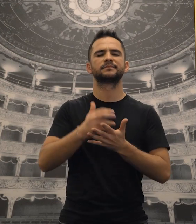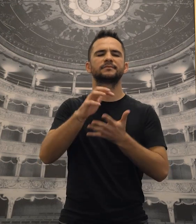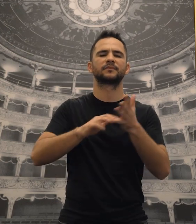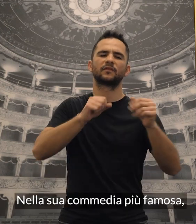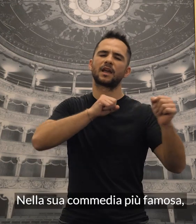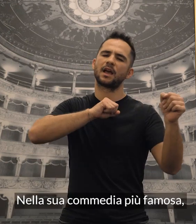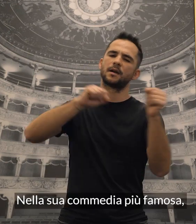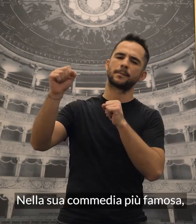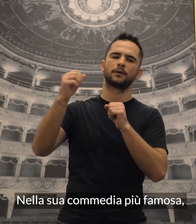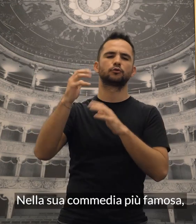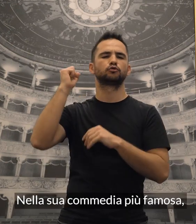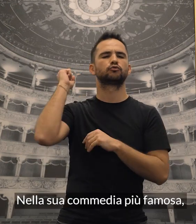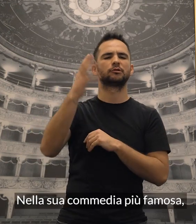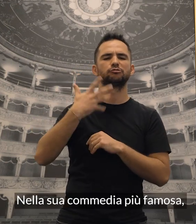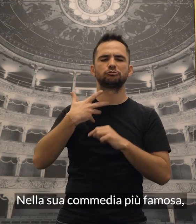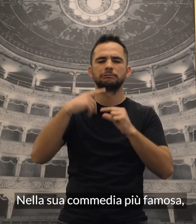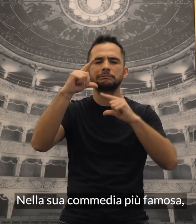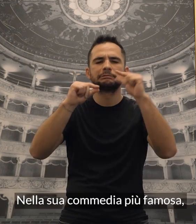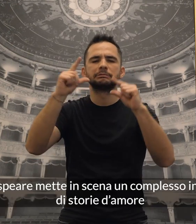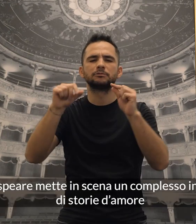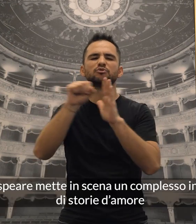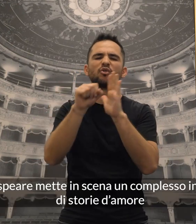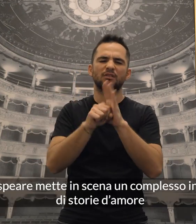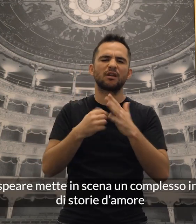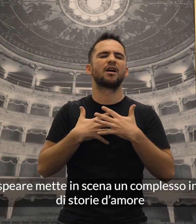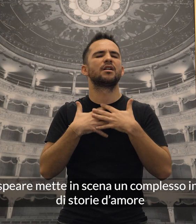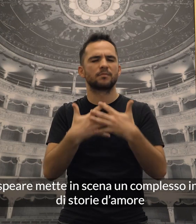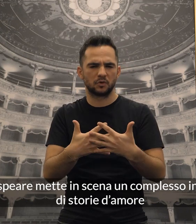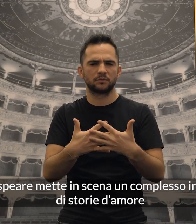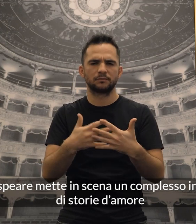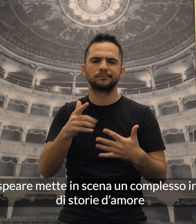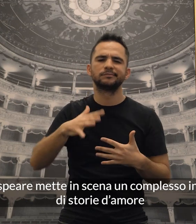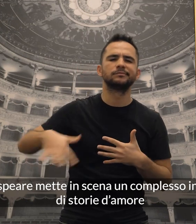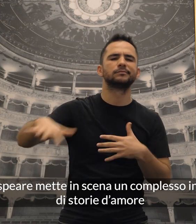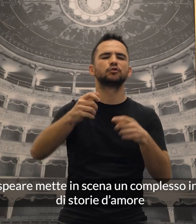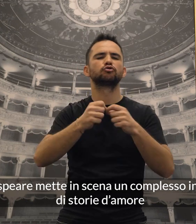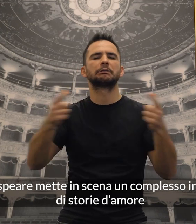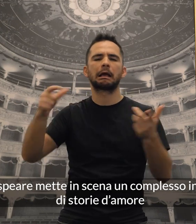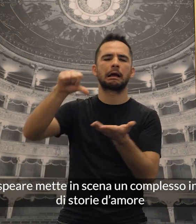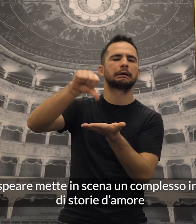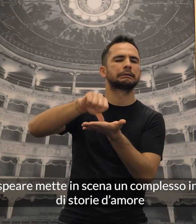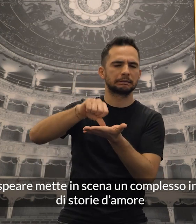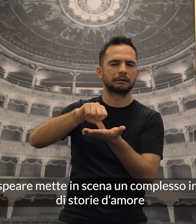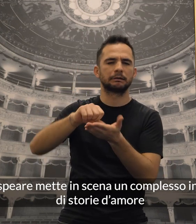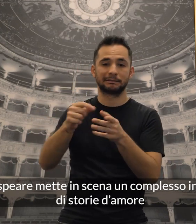Nella sua commedia più famosa Shakespeare mette in scena un complesso intreccio di storie d'amore